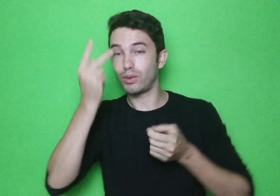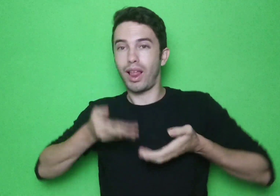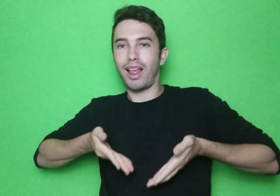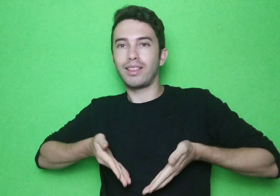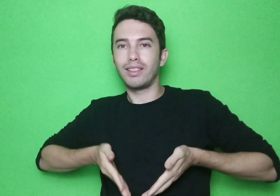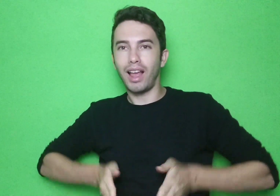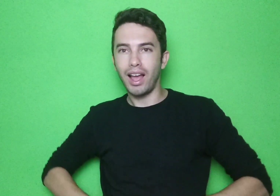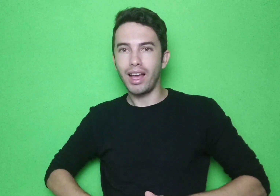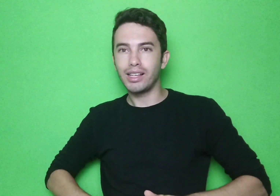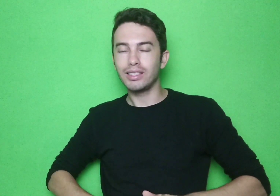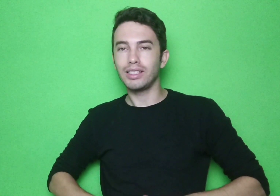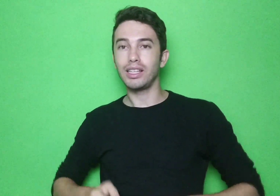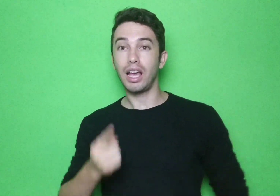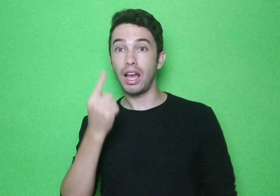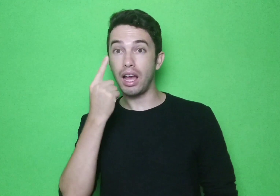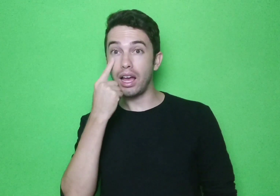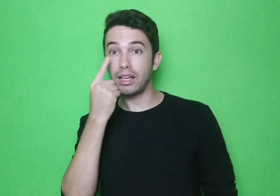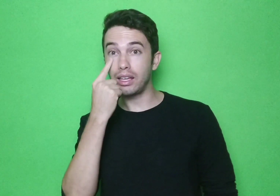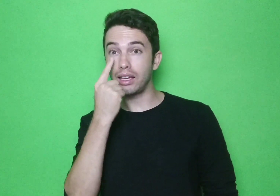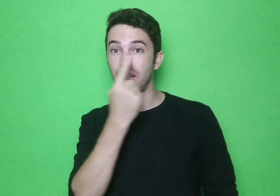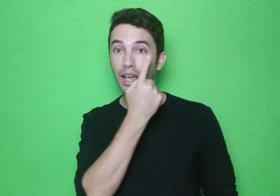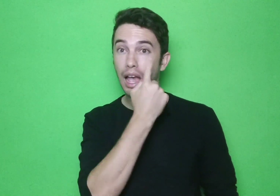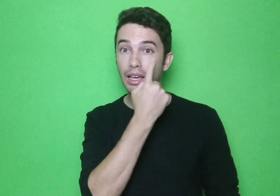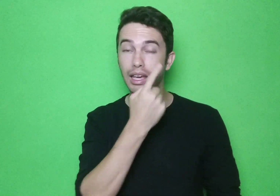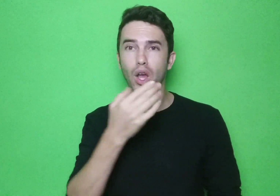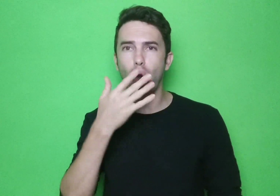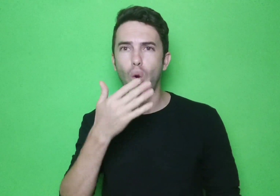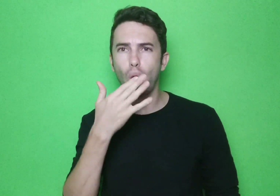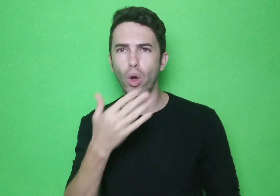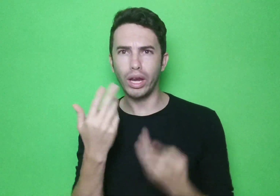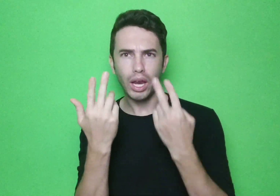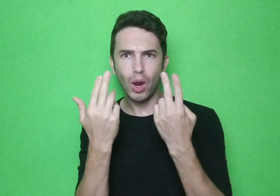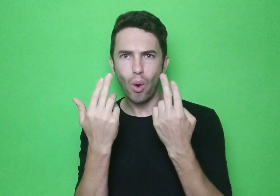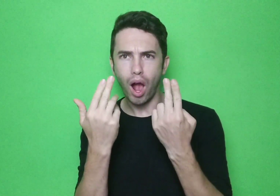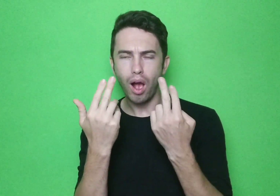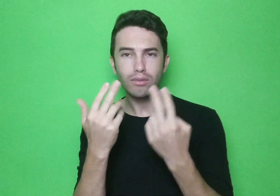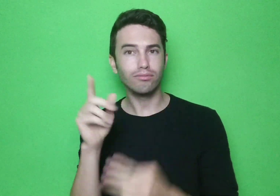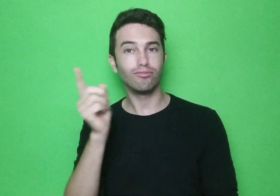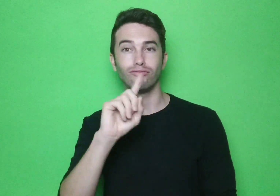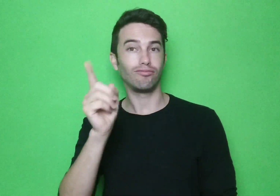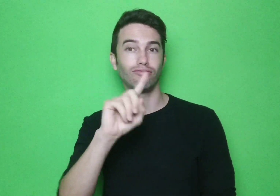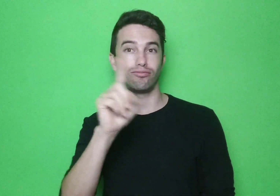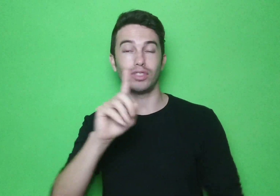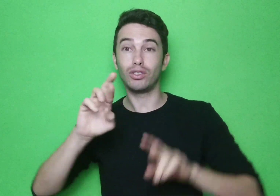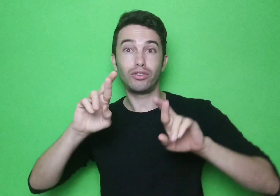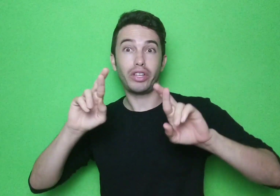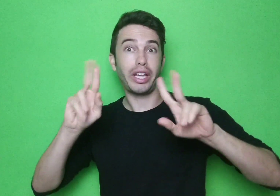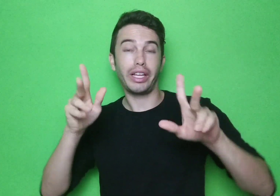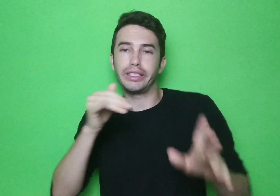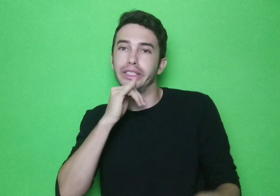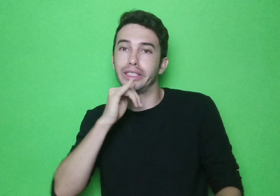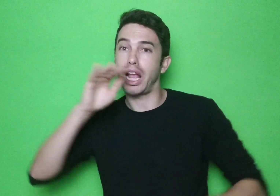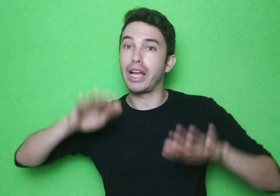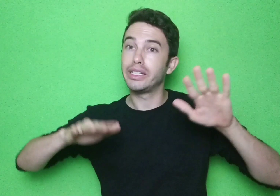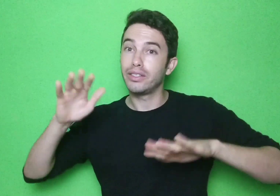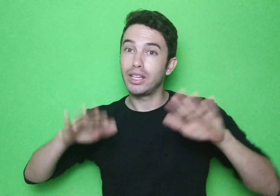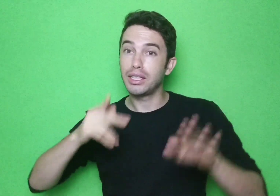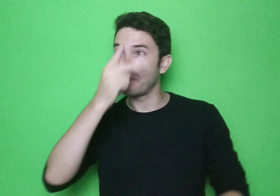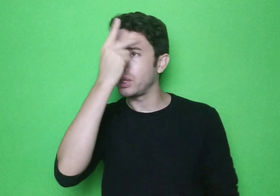essa palavra heterocromia aplica às pessoas que nascem com cores de olhos diferentes. Por